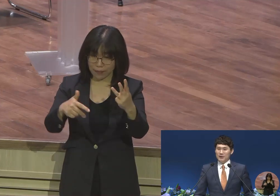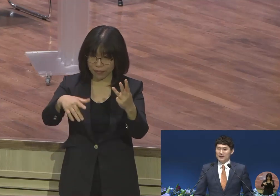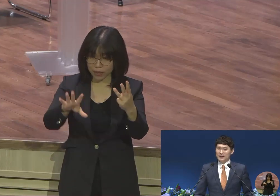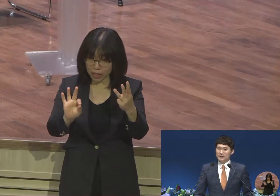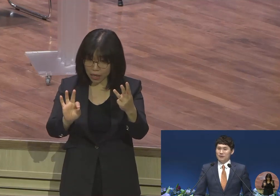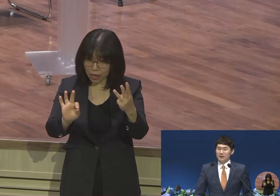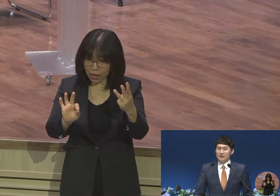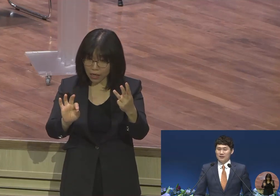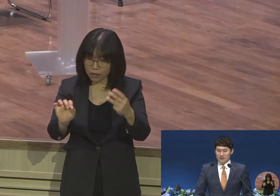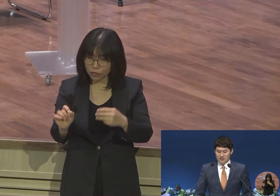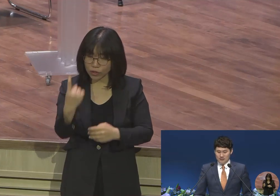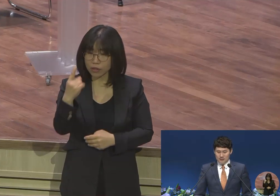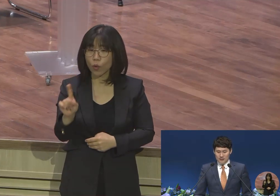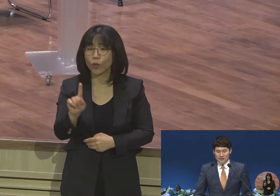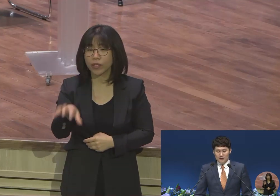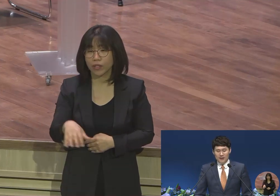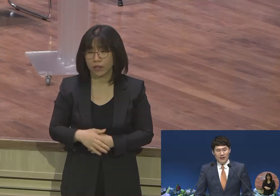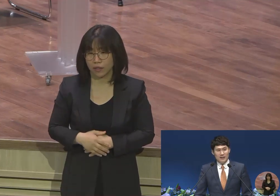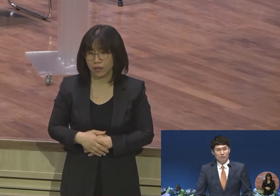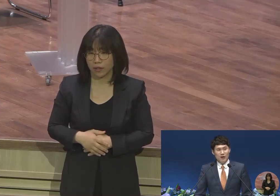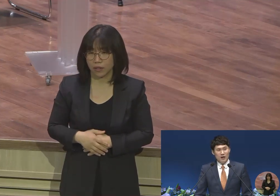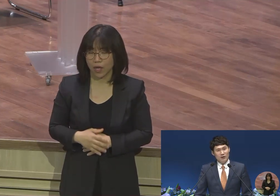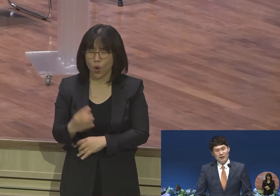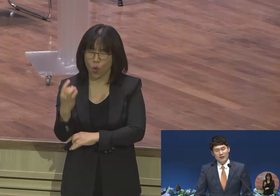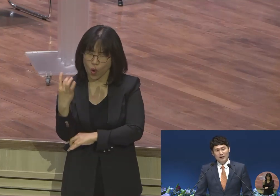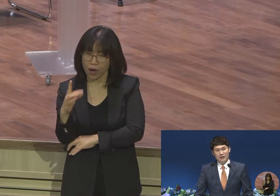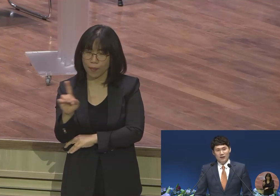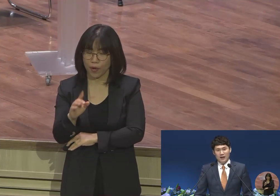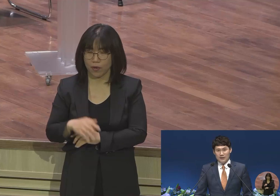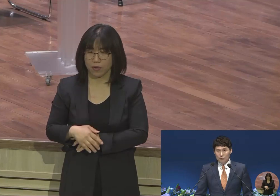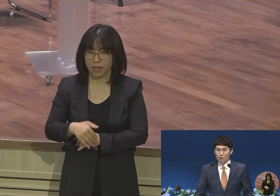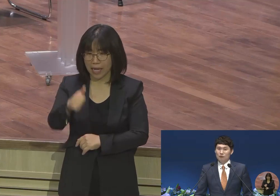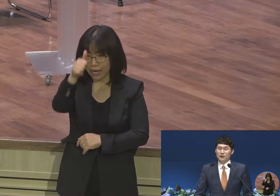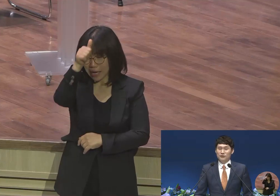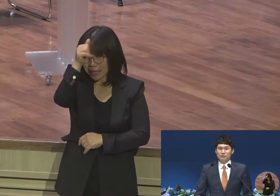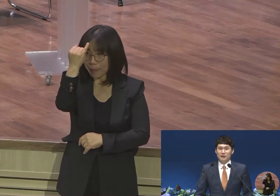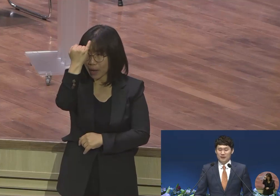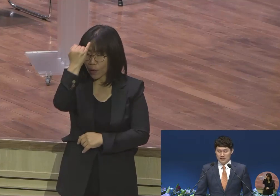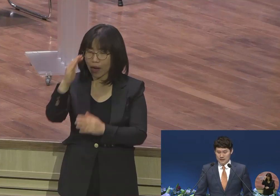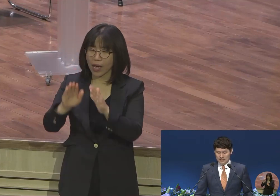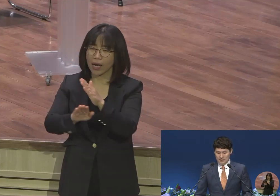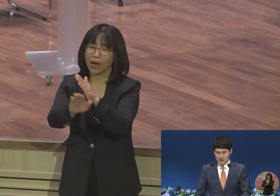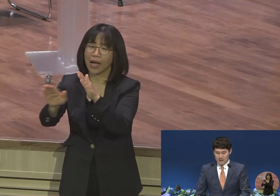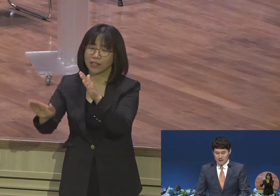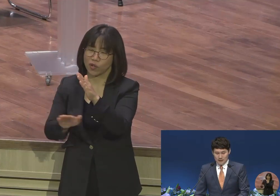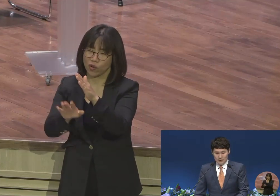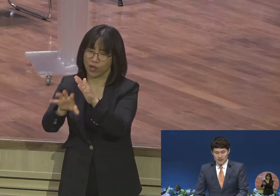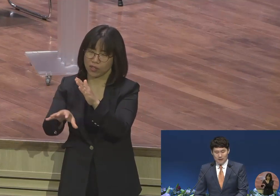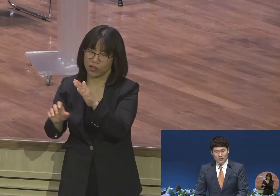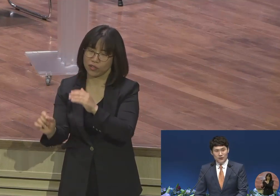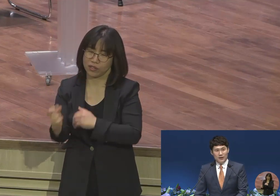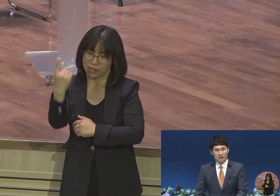발생했습니까 실은 아담과 하와의 가정 공동체였습니다 지역의